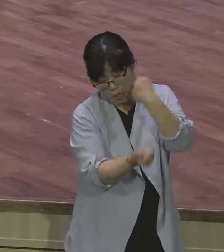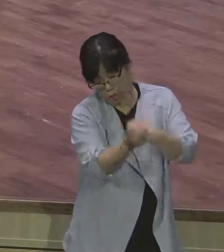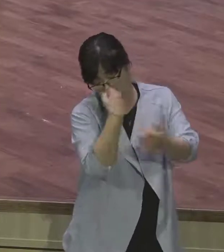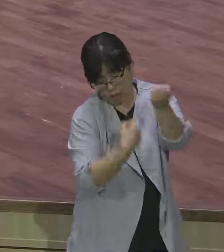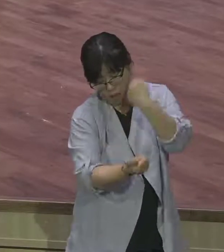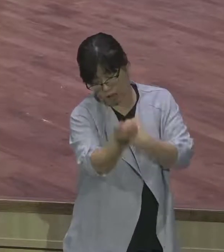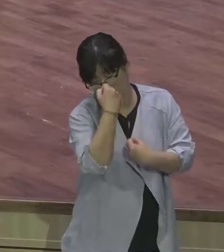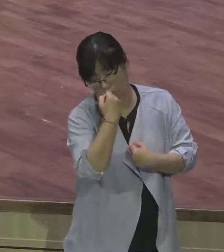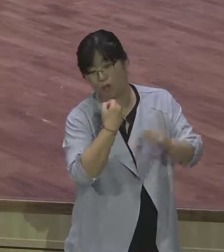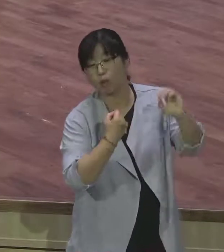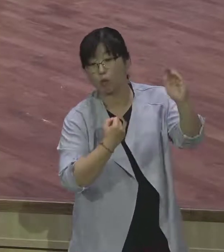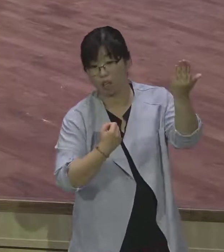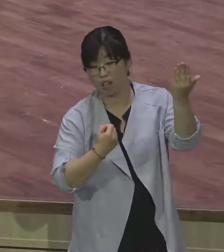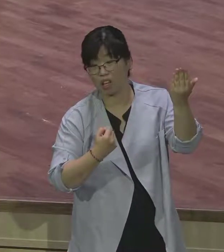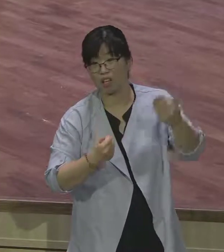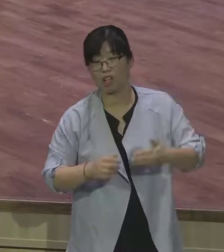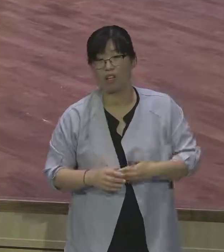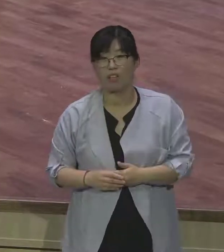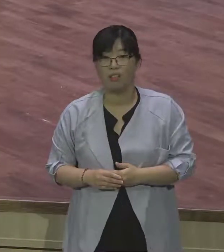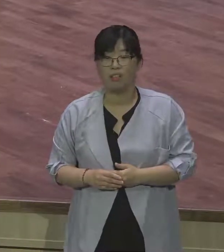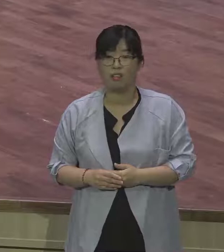살고 나이 50뼈도 지방간도 없어.